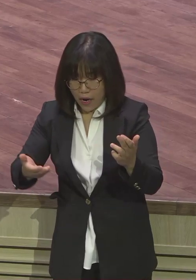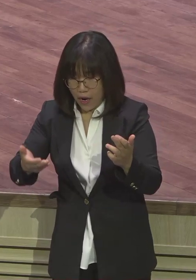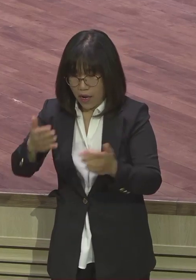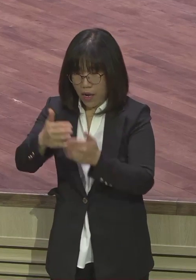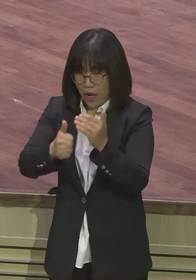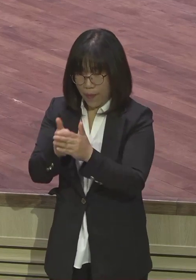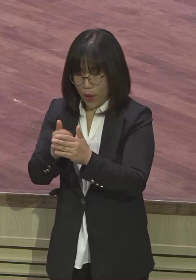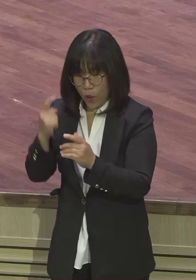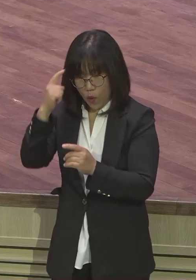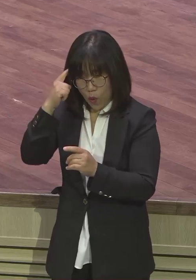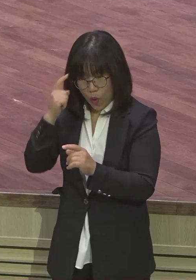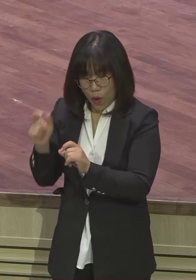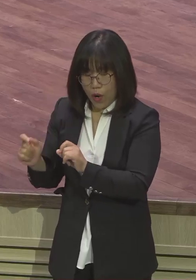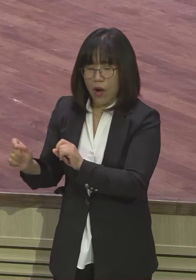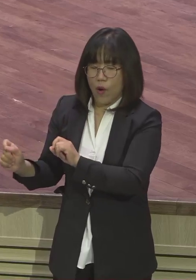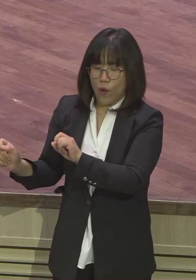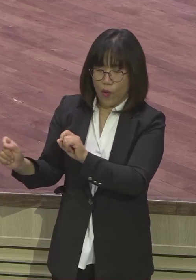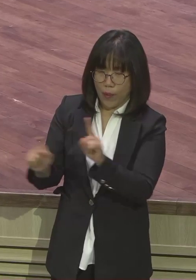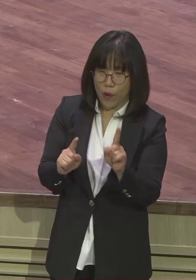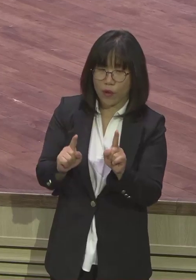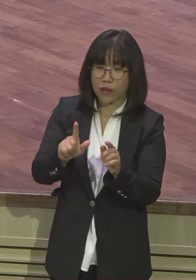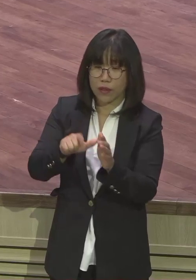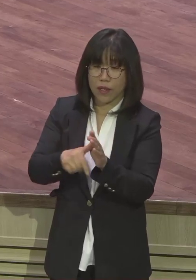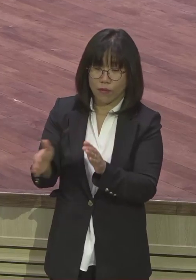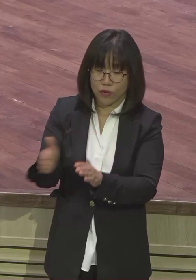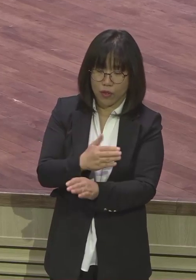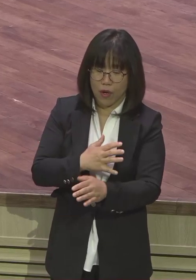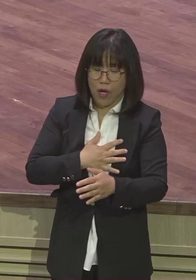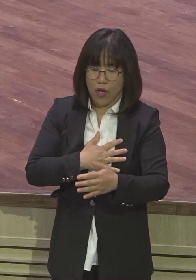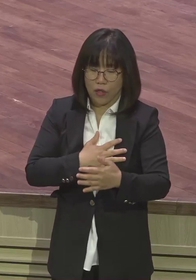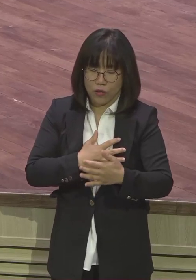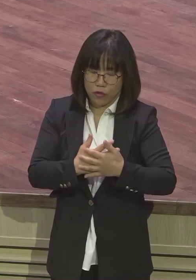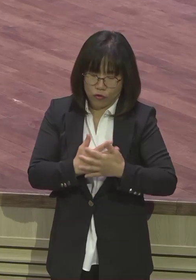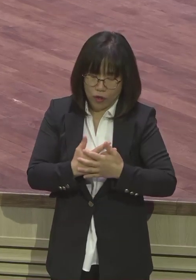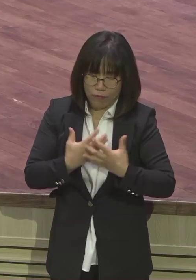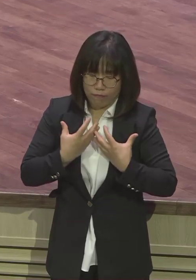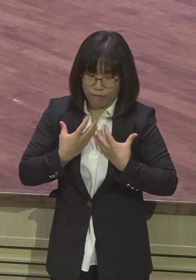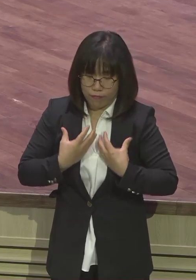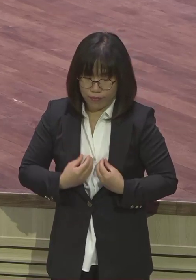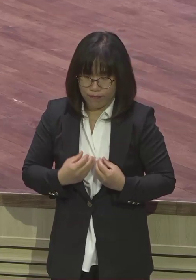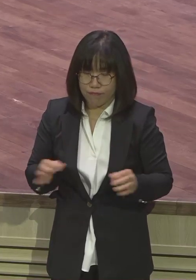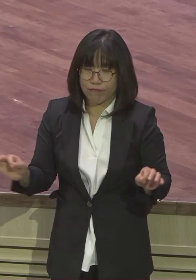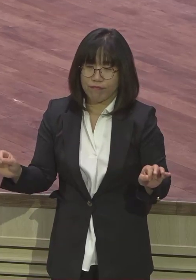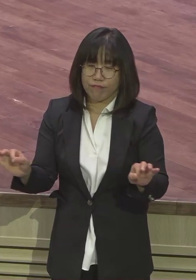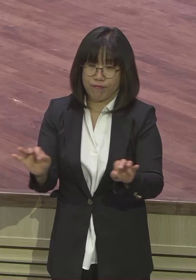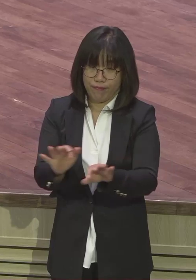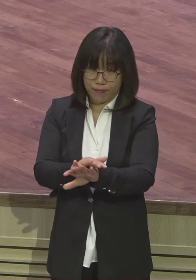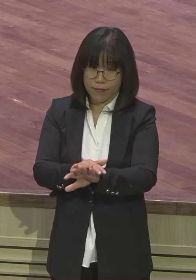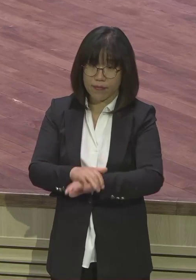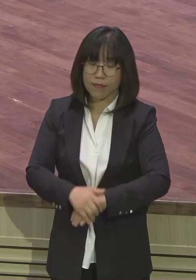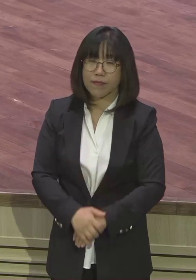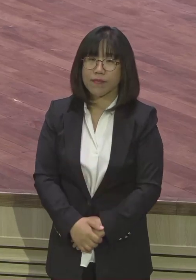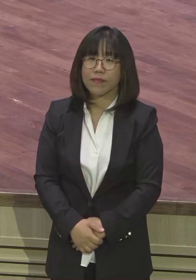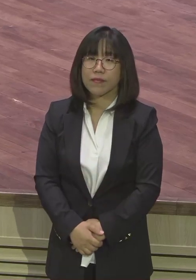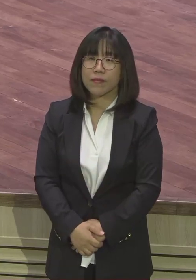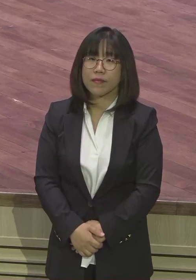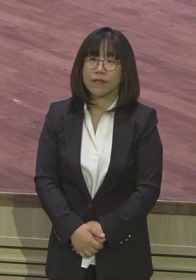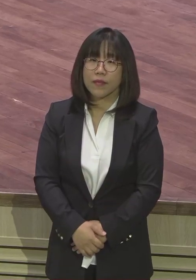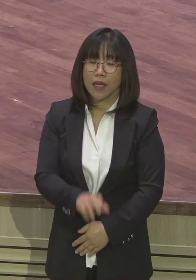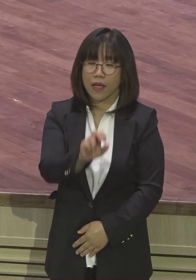앞에 두려움과 절망이 사라져버렸어요 두려움과 절망이 없어져버렸어요 본문에 보면 야뽕 나루트 사건